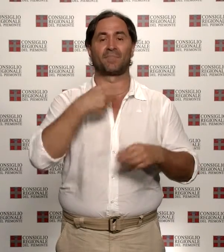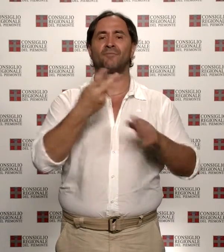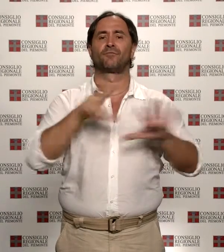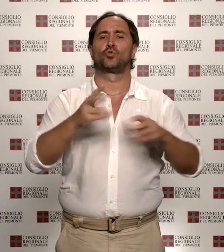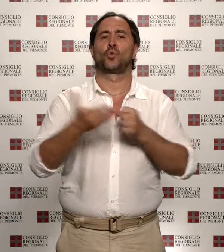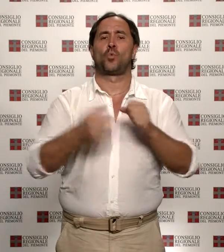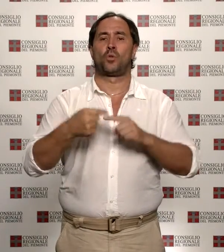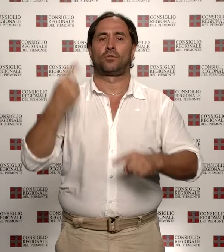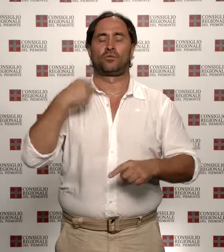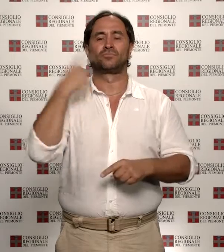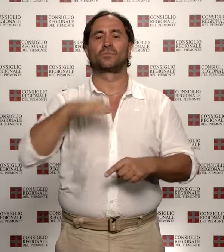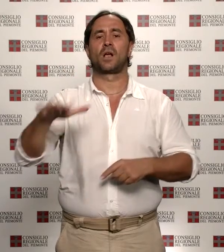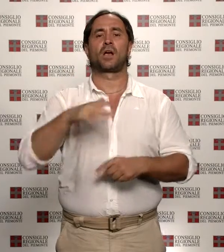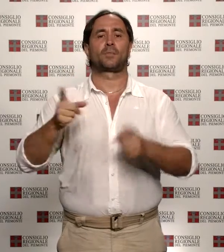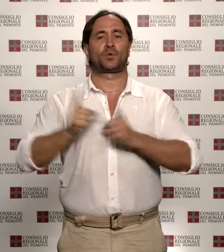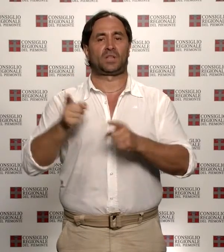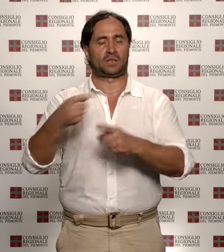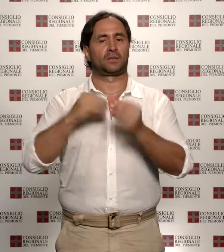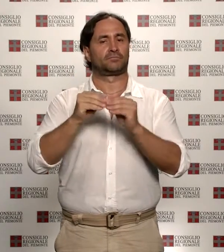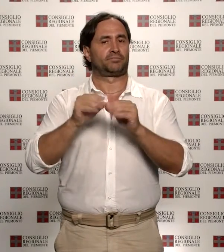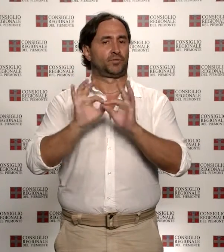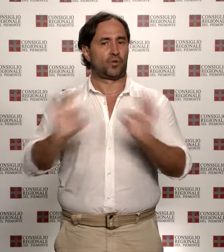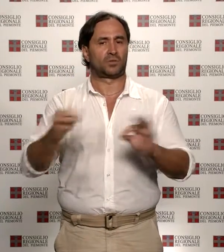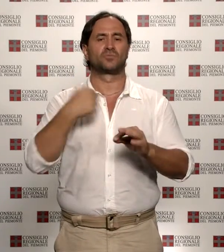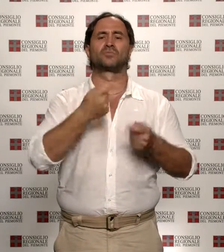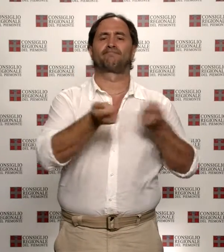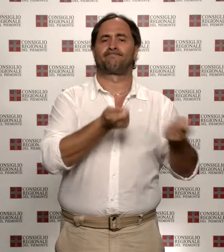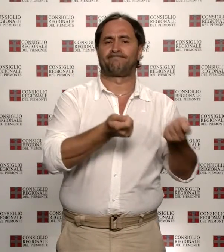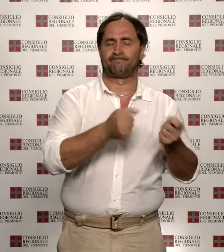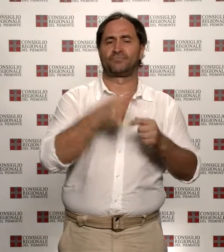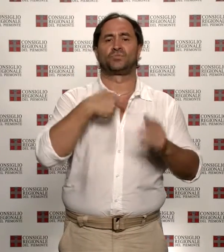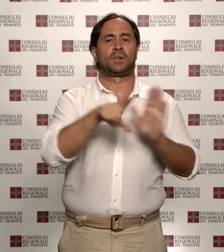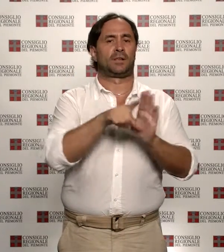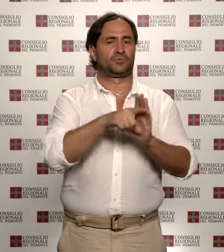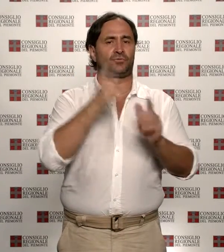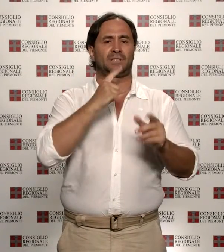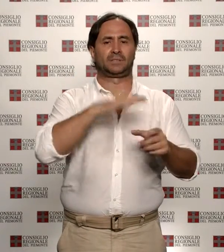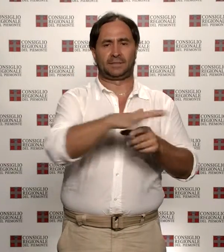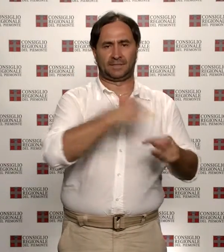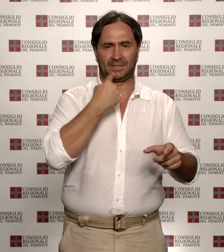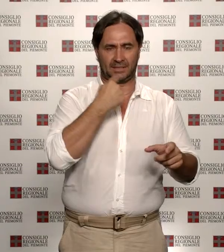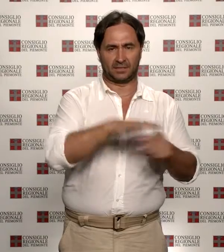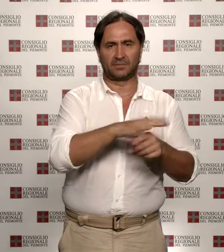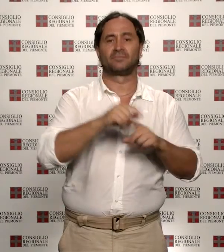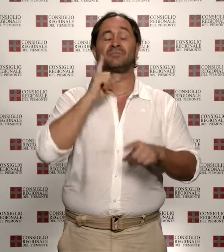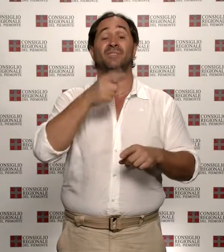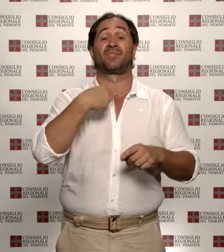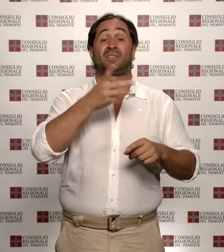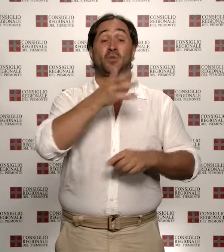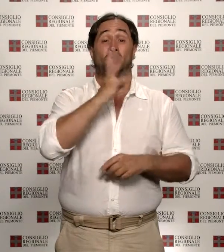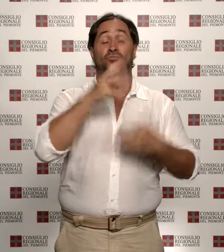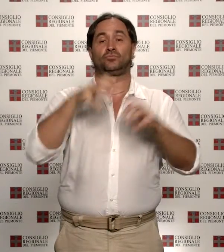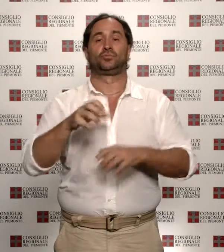riordino delle aree protette. La legge rivede la governance del comparto, diminuisce gli enti di gestione che passano da 14 a 12,